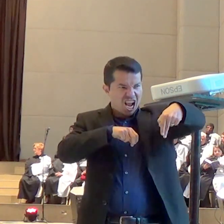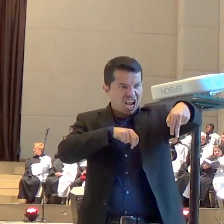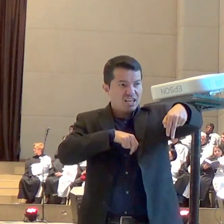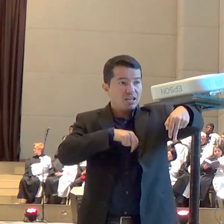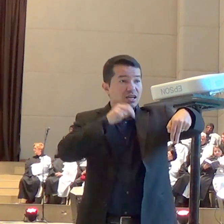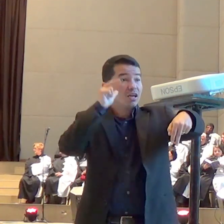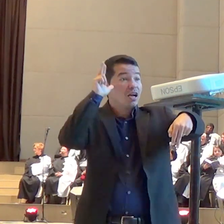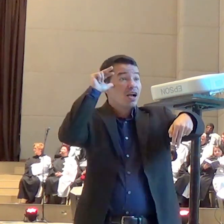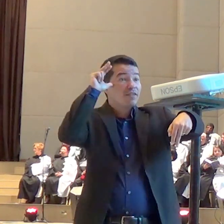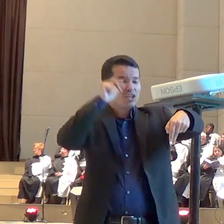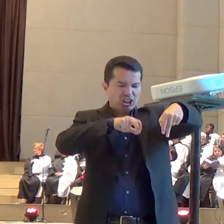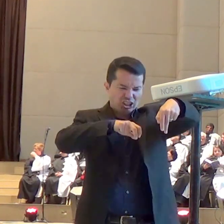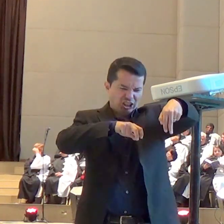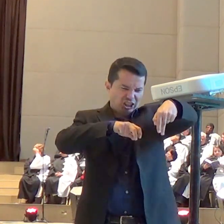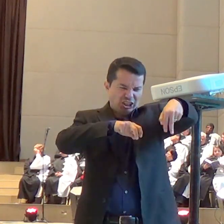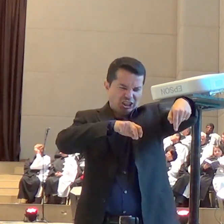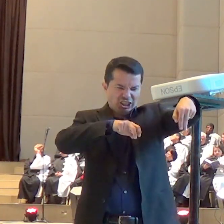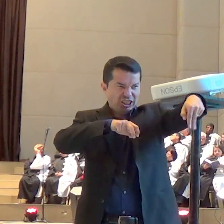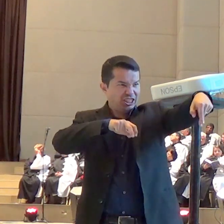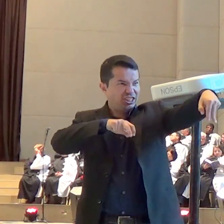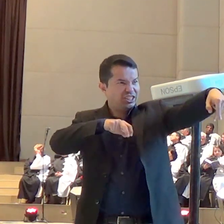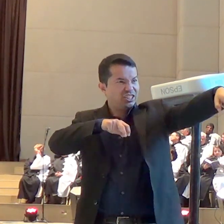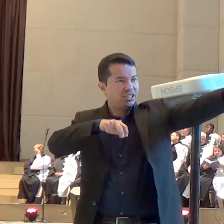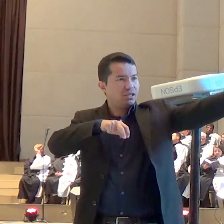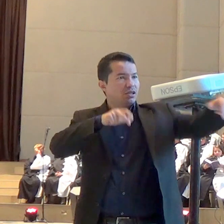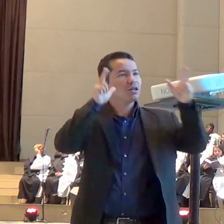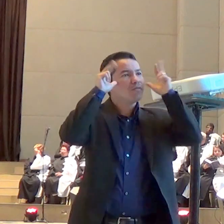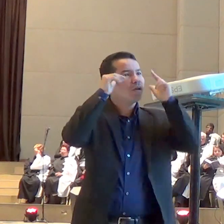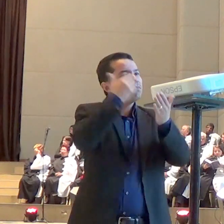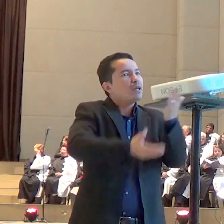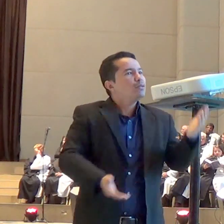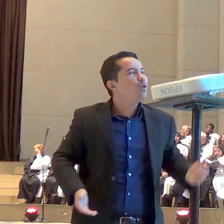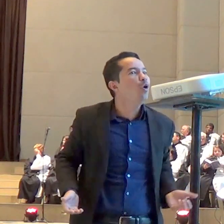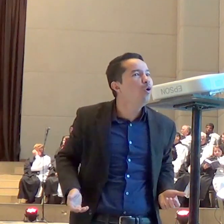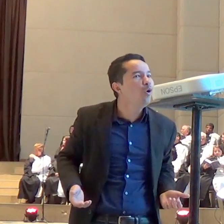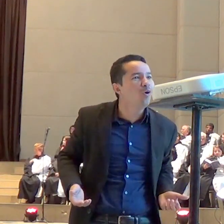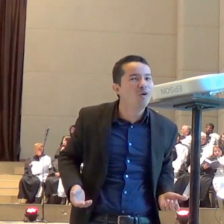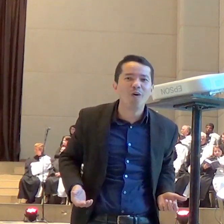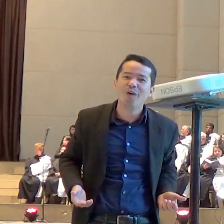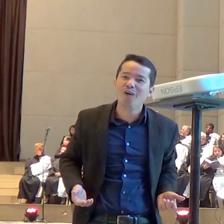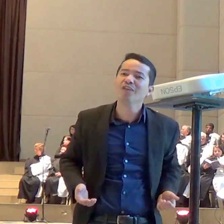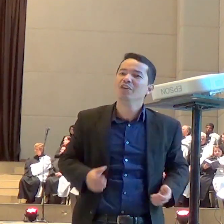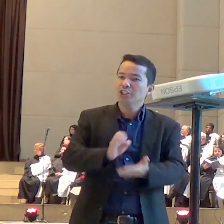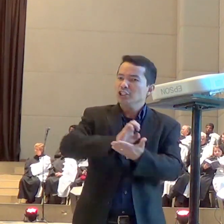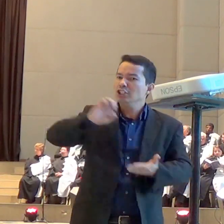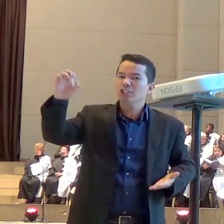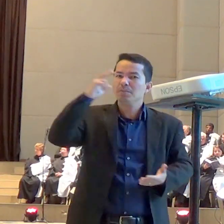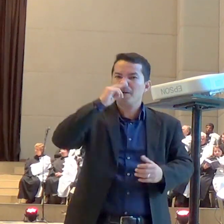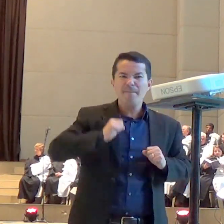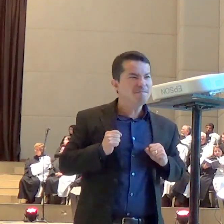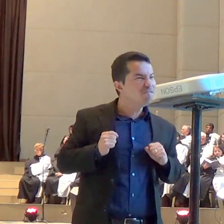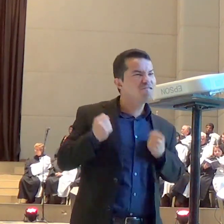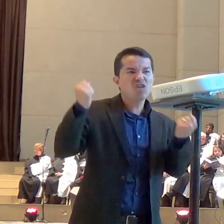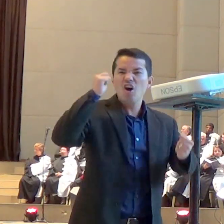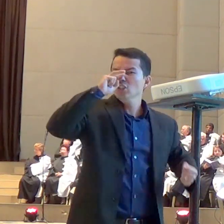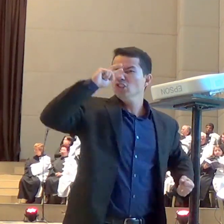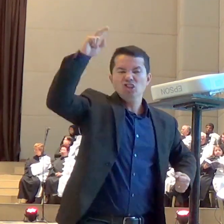levante-se coma pois a sua viagem será muito longa e então ele se levantou